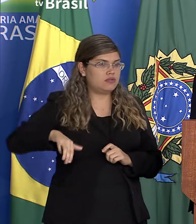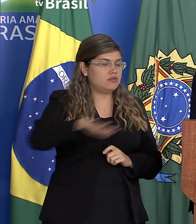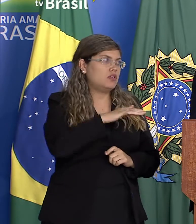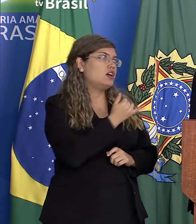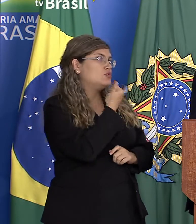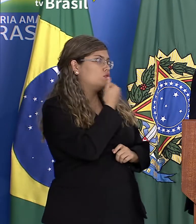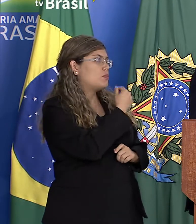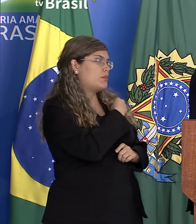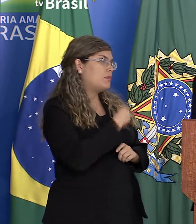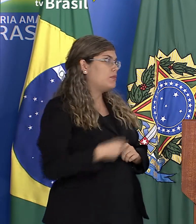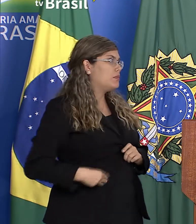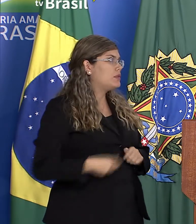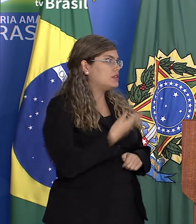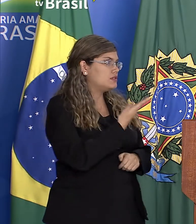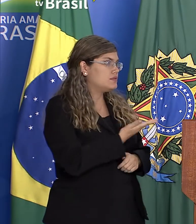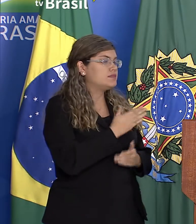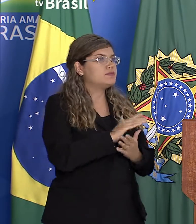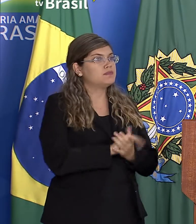muitas exceções